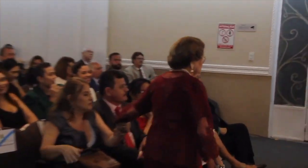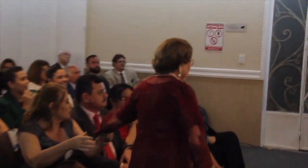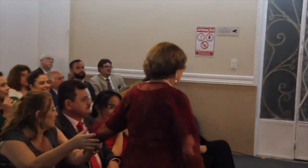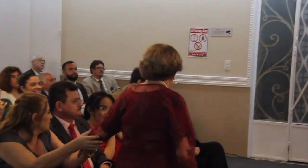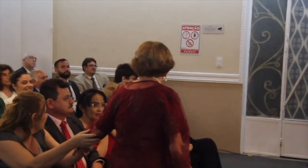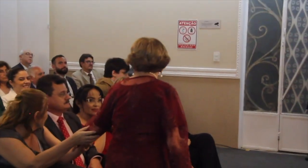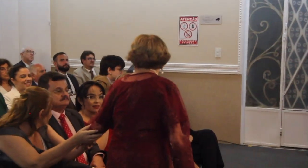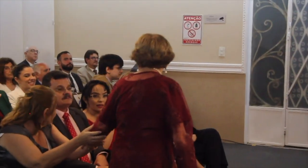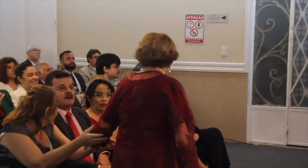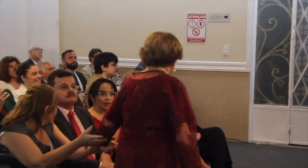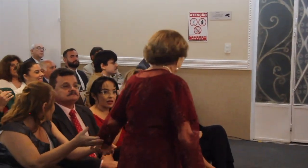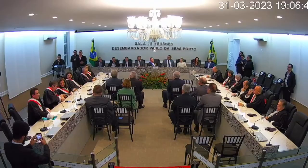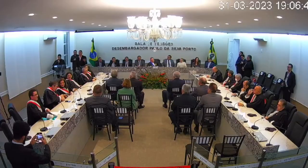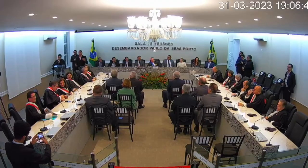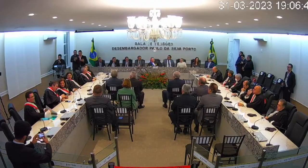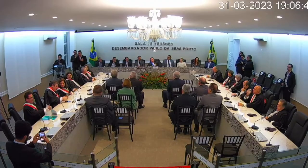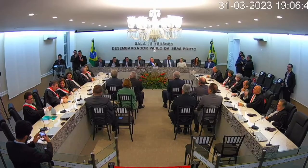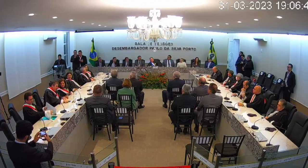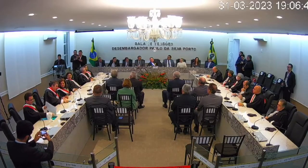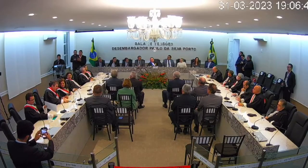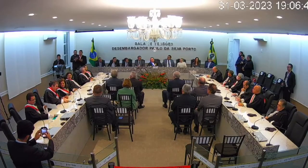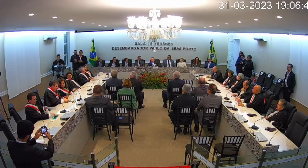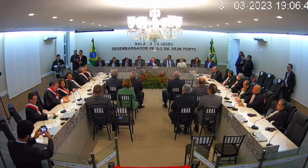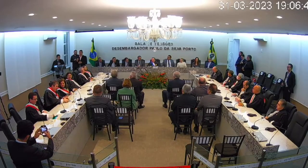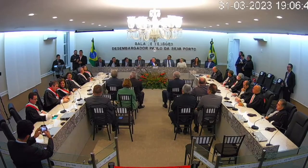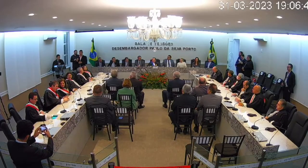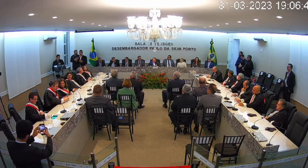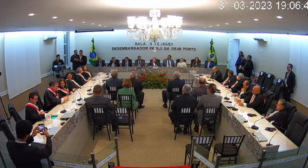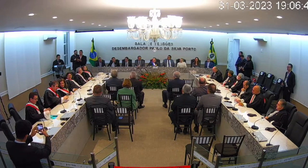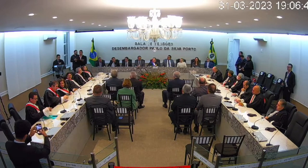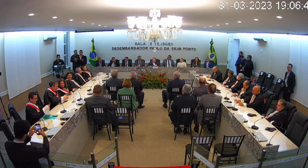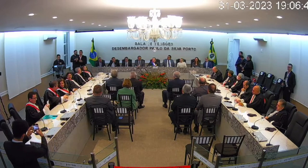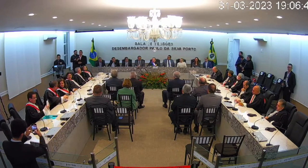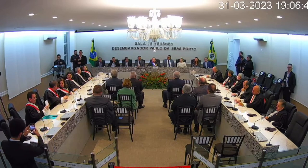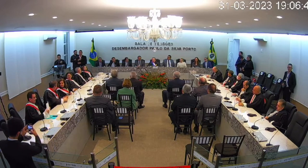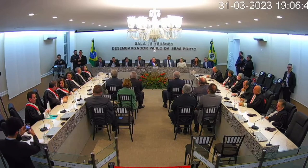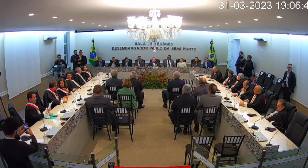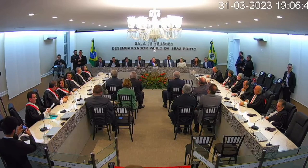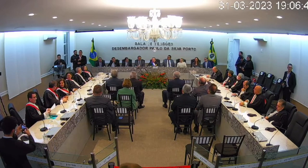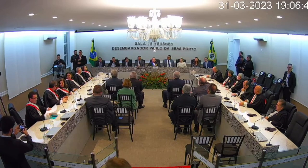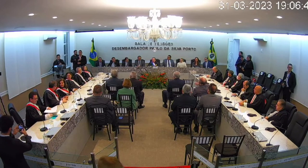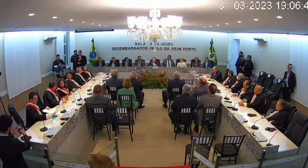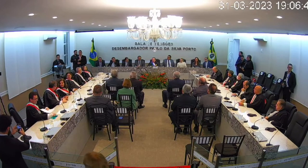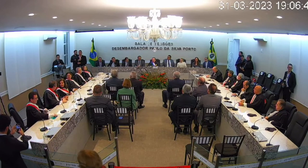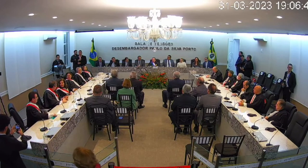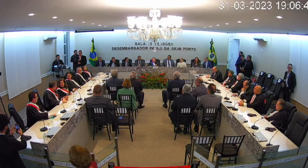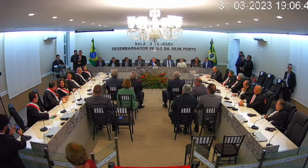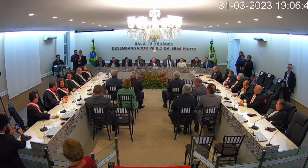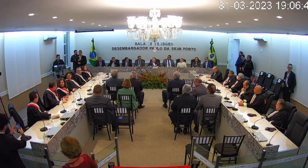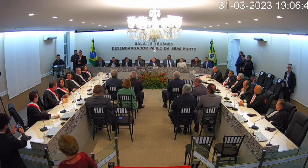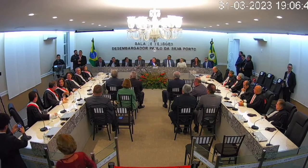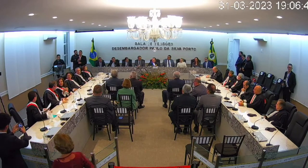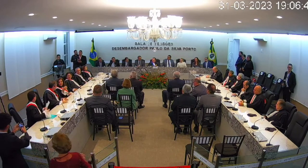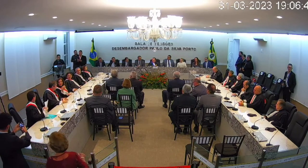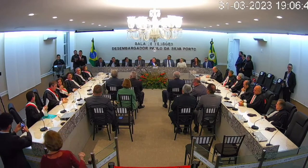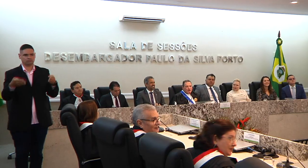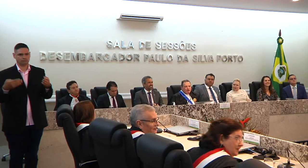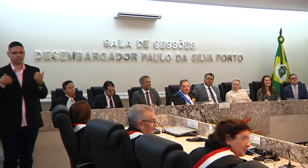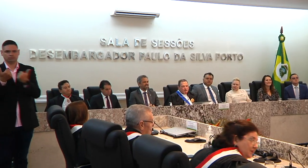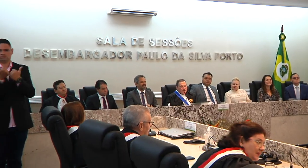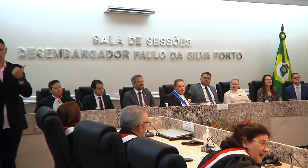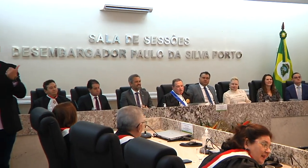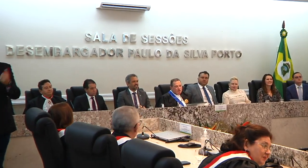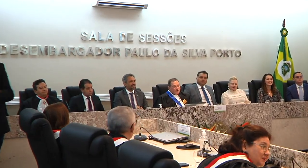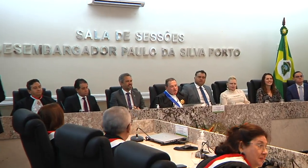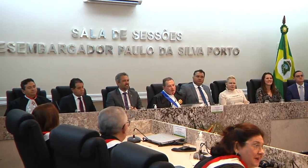agradecendo a presença de todos aqueles que compõem a mesa aos